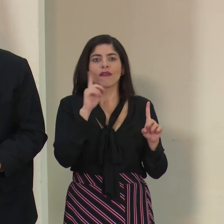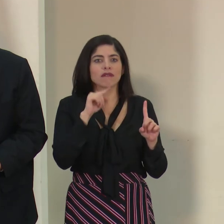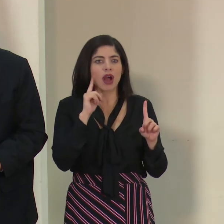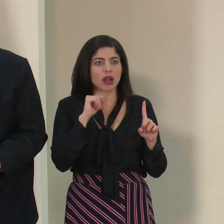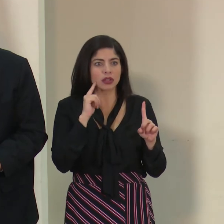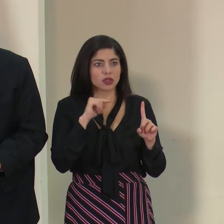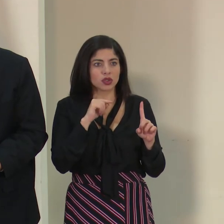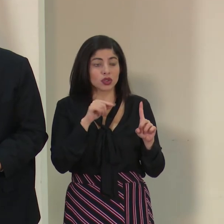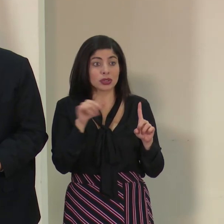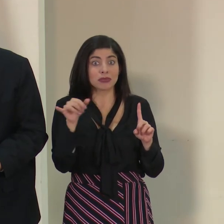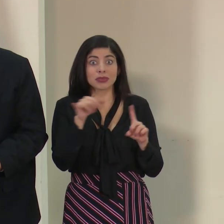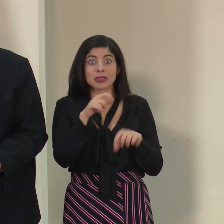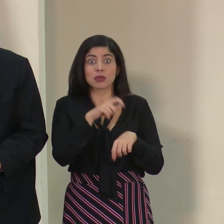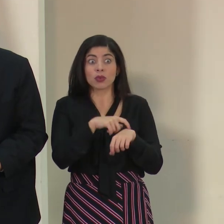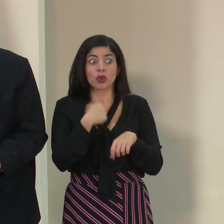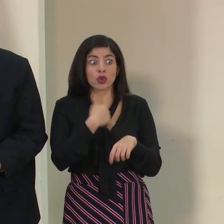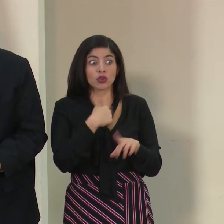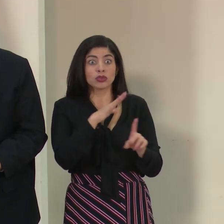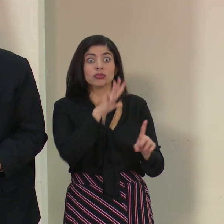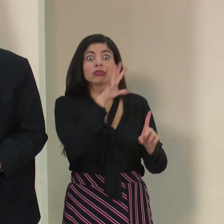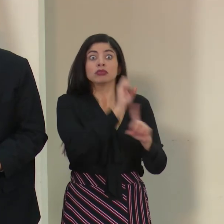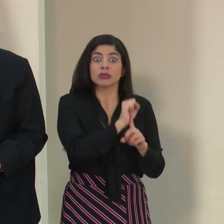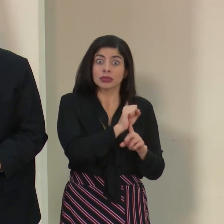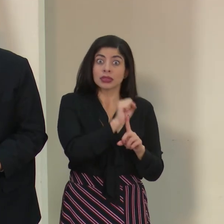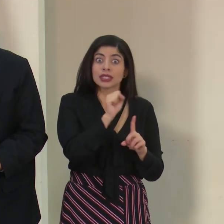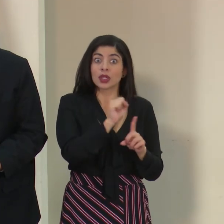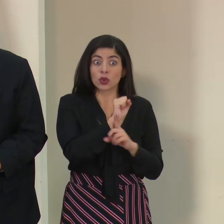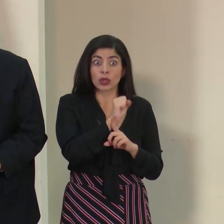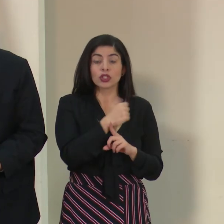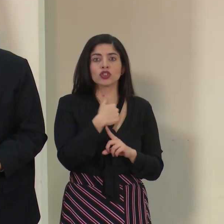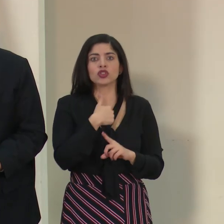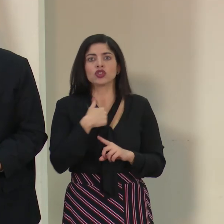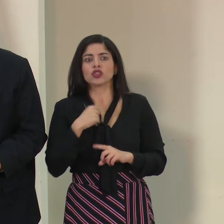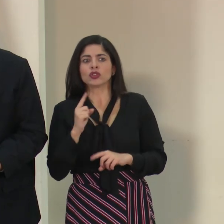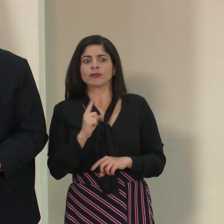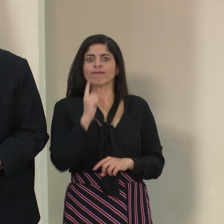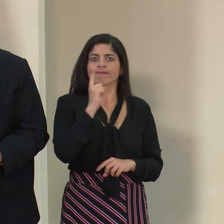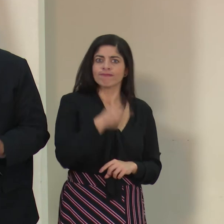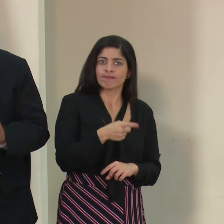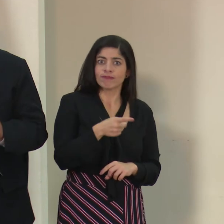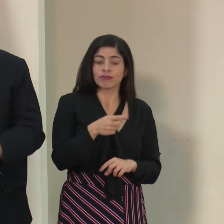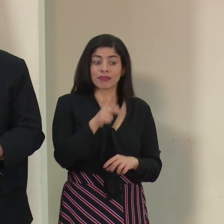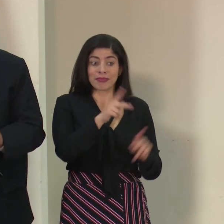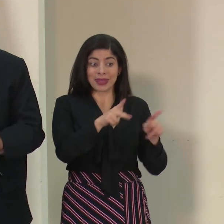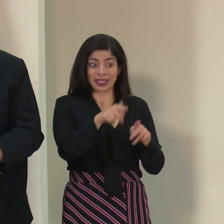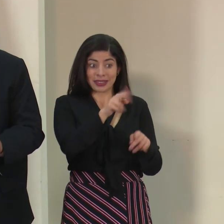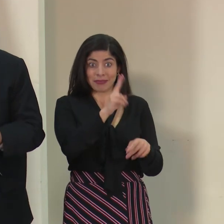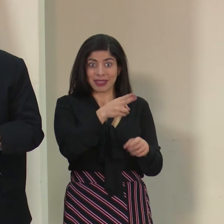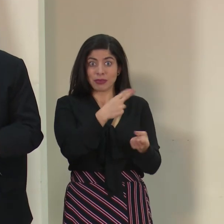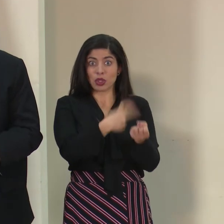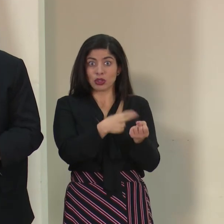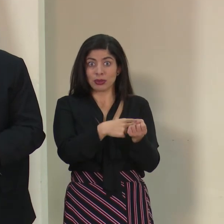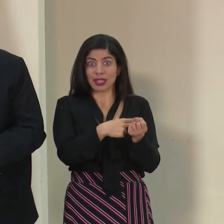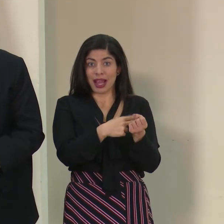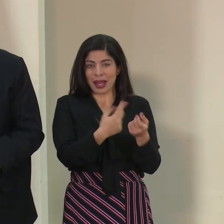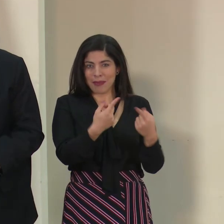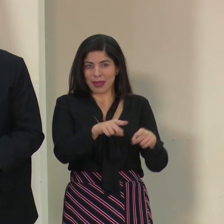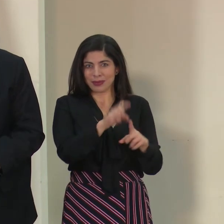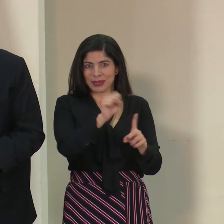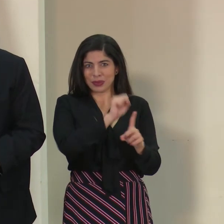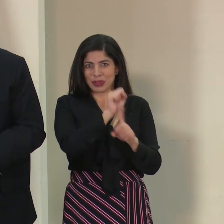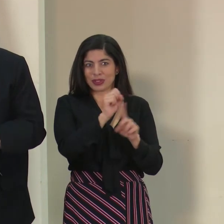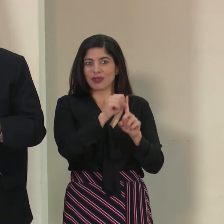Inmediatamente, en el momento que nos dimos cuenta de esta situación, yo instruí a las autoridades del centro de salud donde se presentó esta